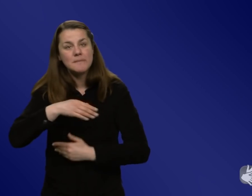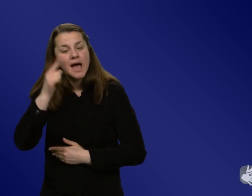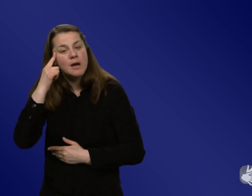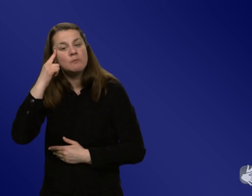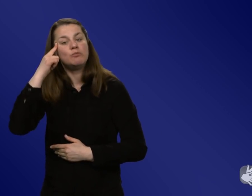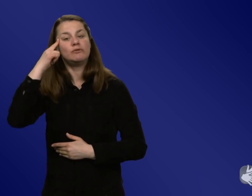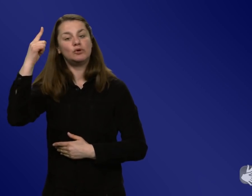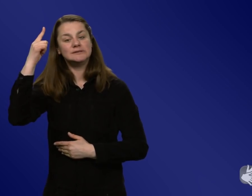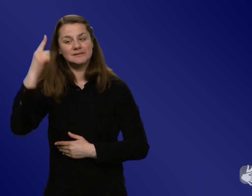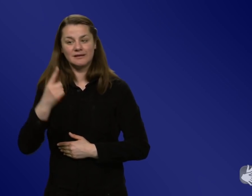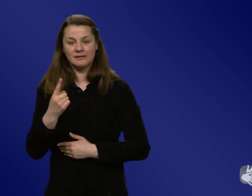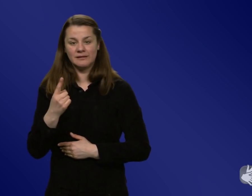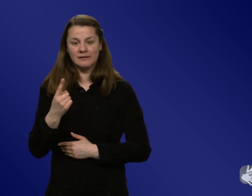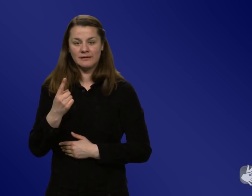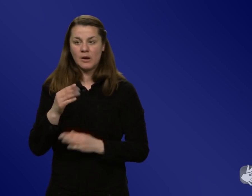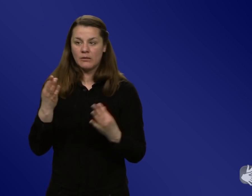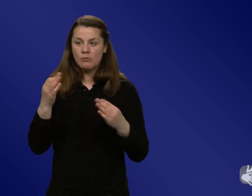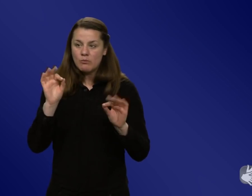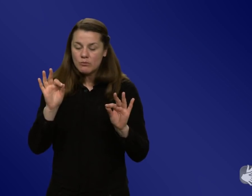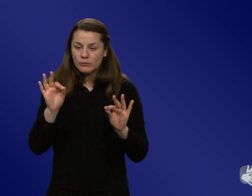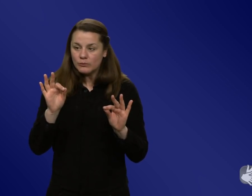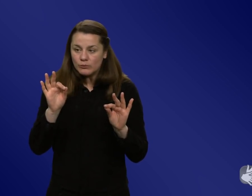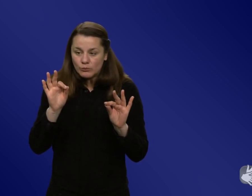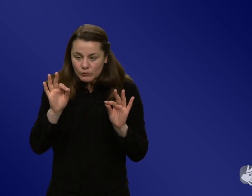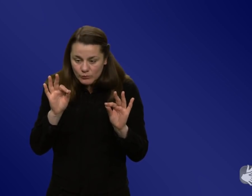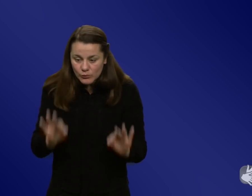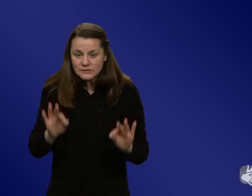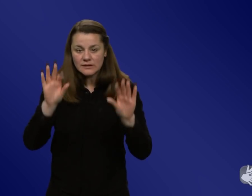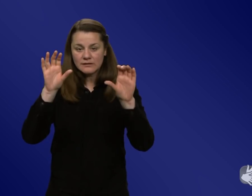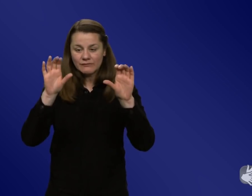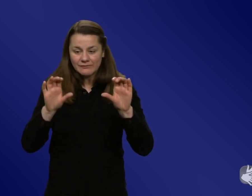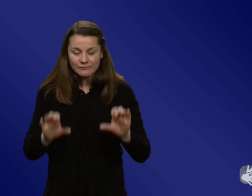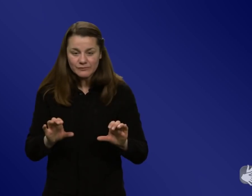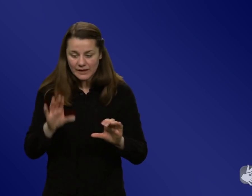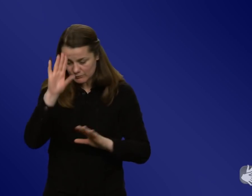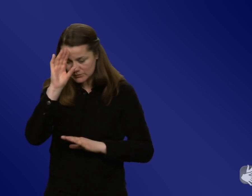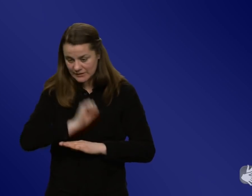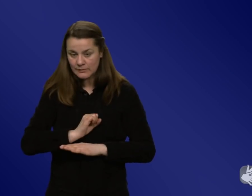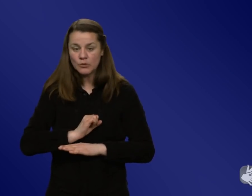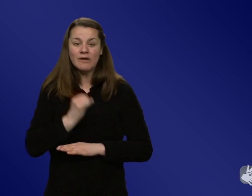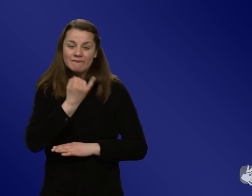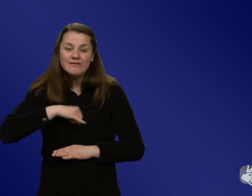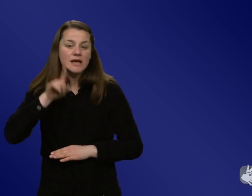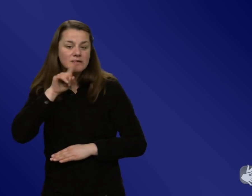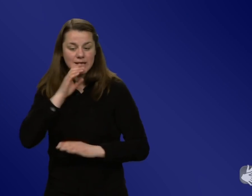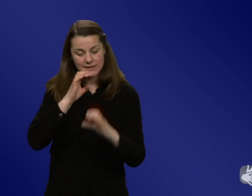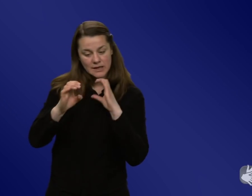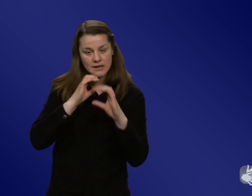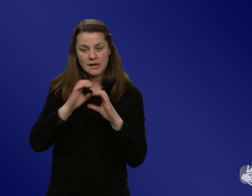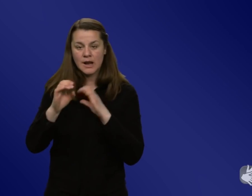auch systematisch verstehen kann, nur weil jeder jeden Tag kommuniziert, heißt es nicht, dass das der gesunde Menschenverstand da reicht,